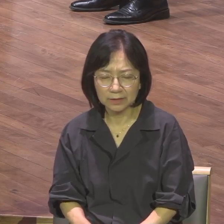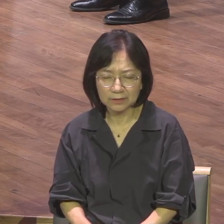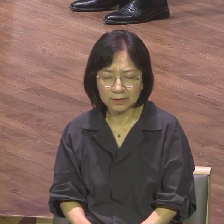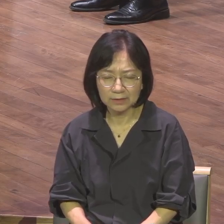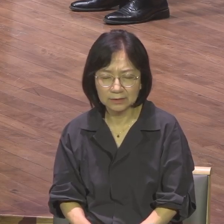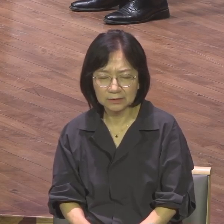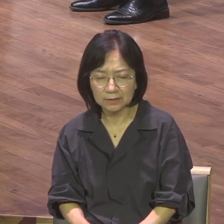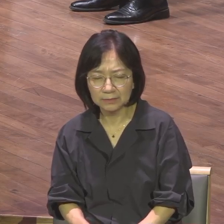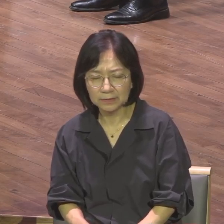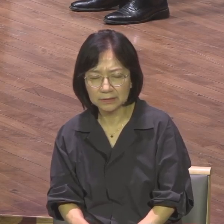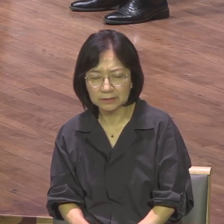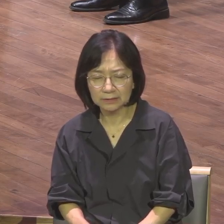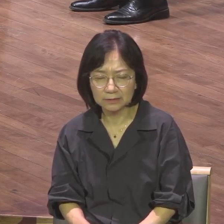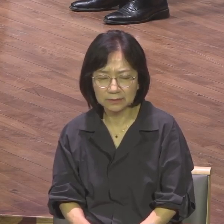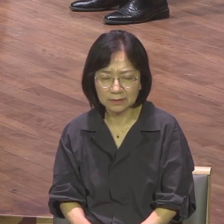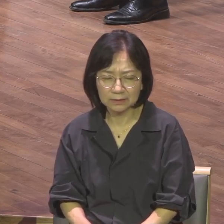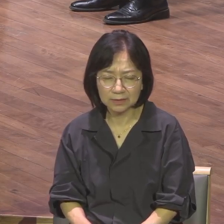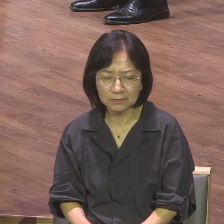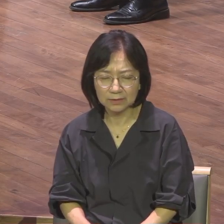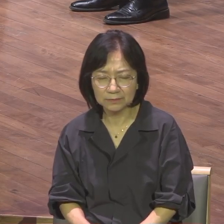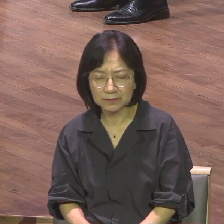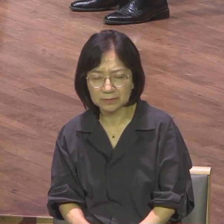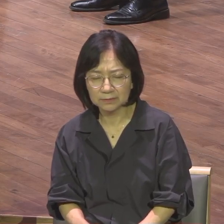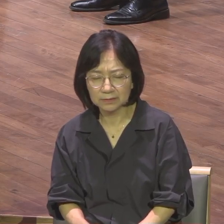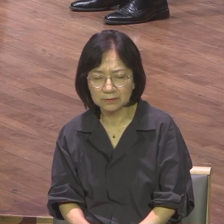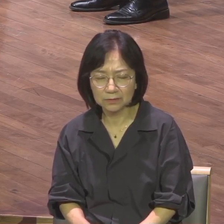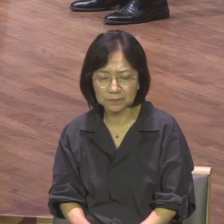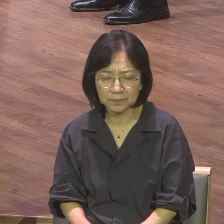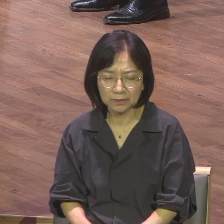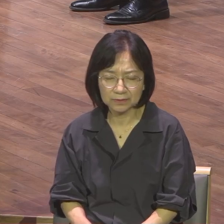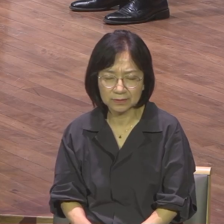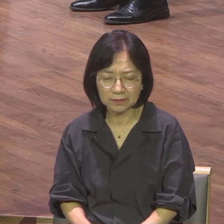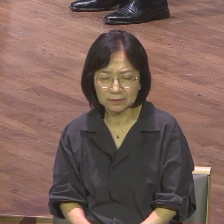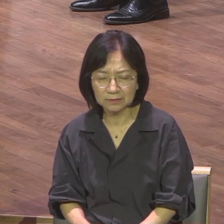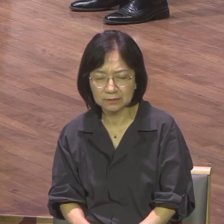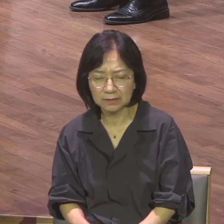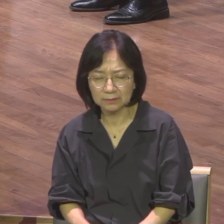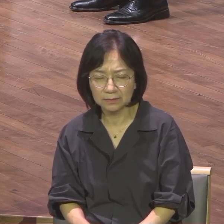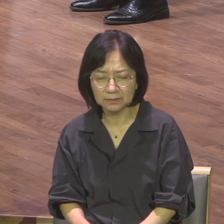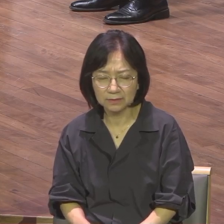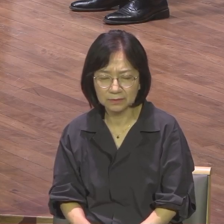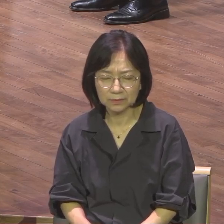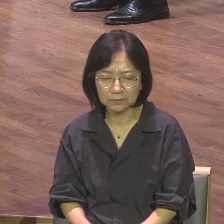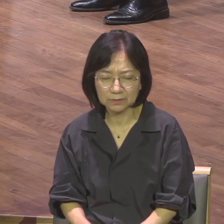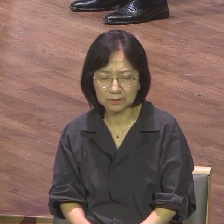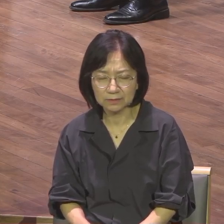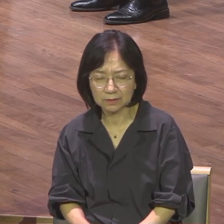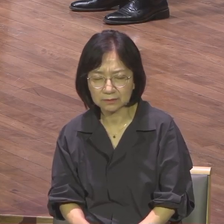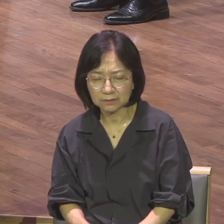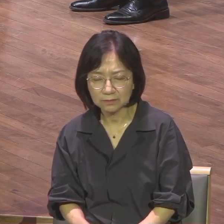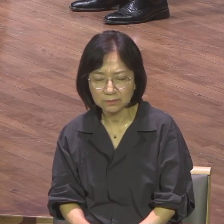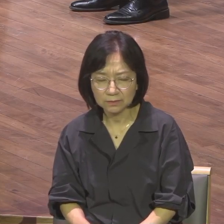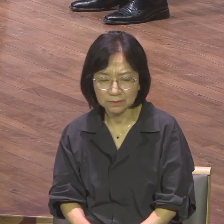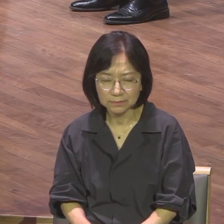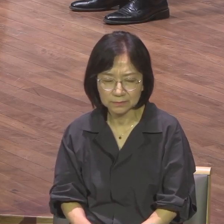수리의 렘먼트위원회 이 영원의 사물들이 남아올가격과 우리의 교회의원장 가운데 우리의 교회의원장 가운데 하나님 역사하시고